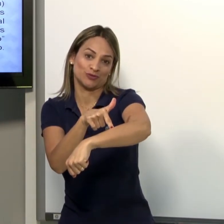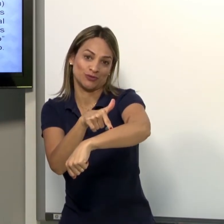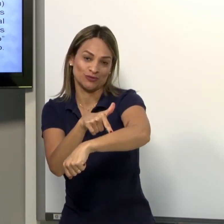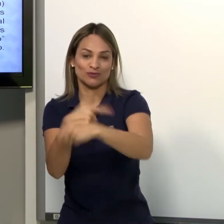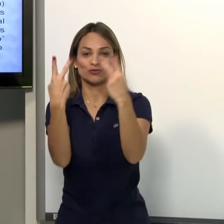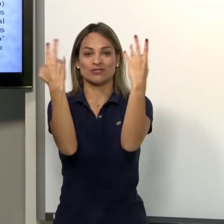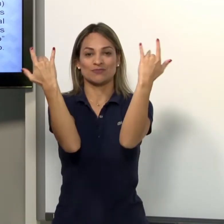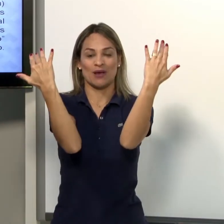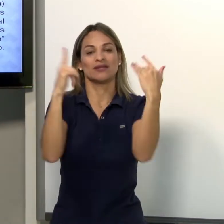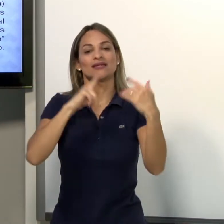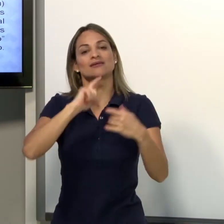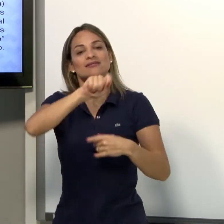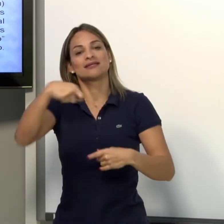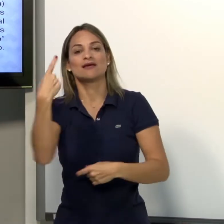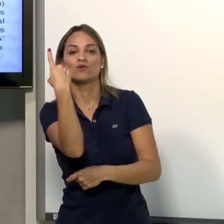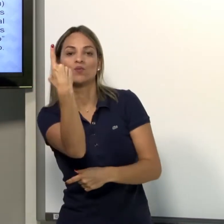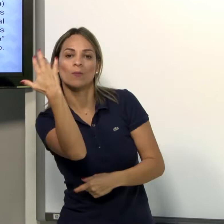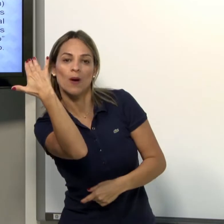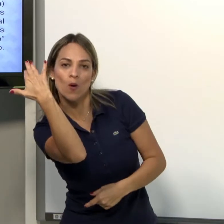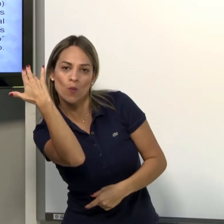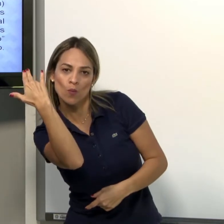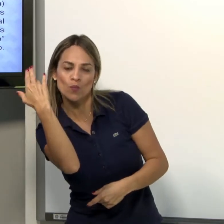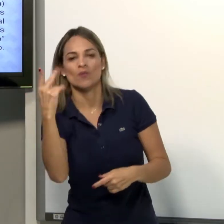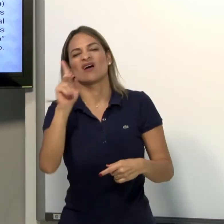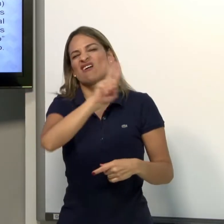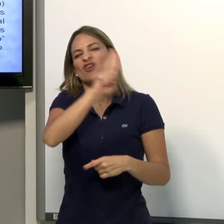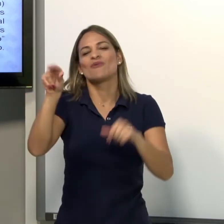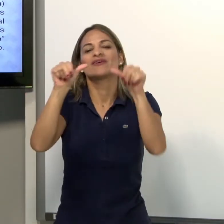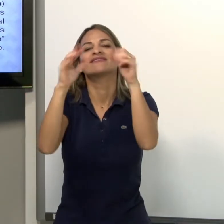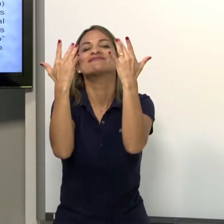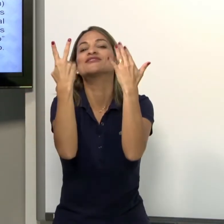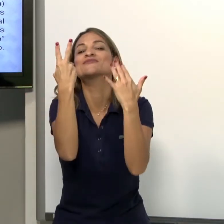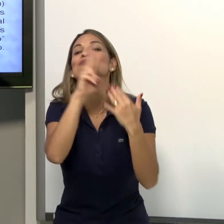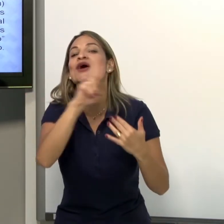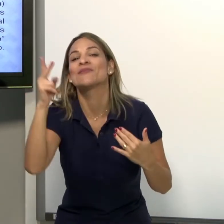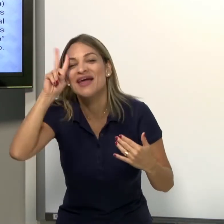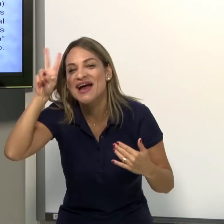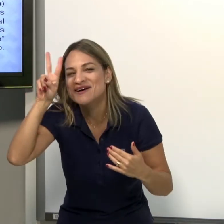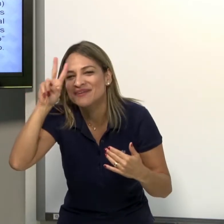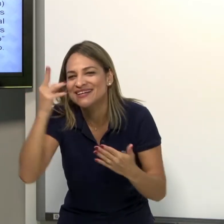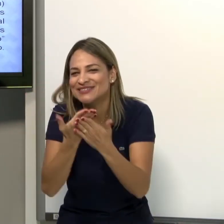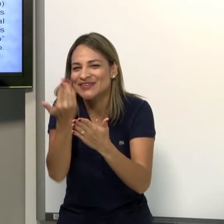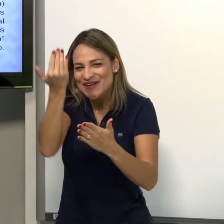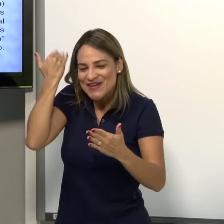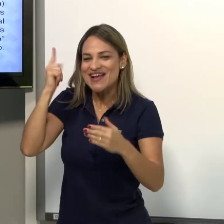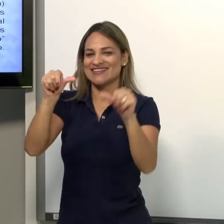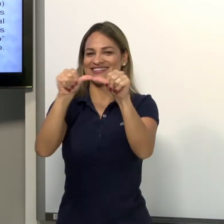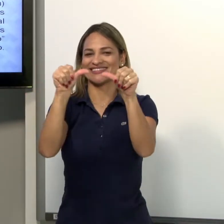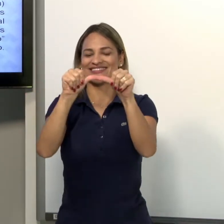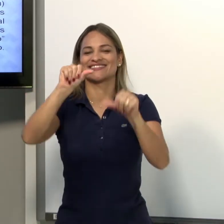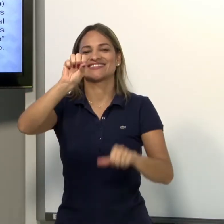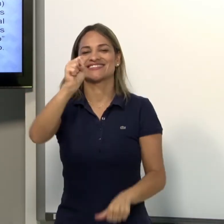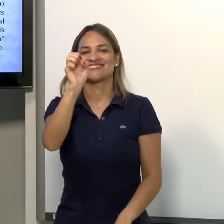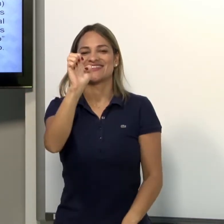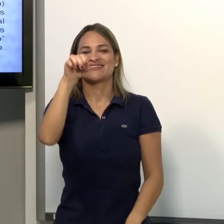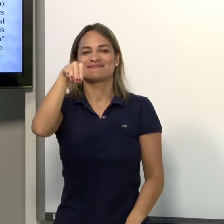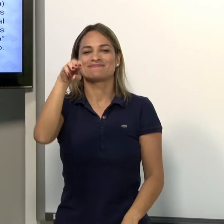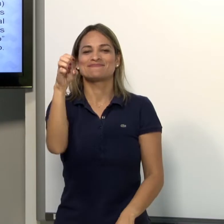Ele toca o meu braço, então ele não está no espaço neutro. Eu posso usar uma mão ou duas mãos. Vocês se lembram que nós estudamos sobre